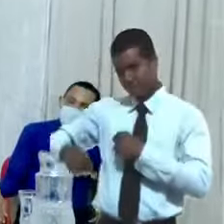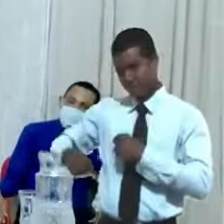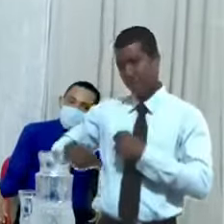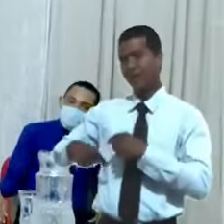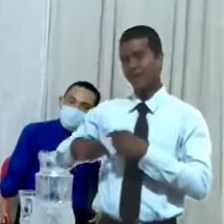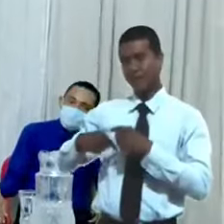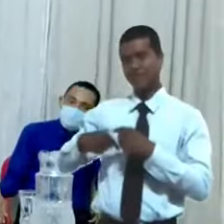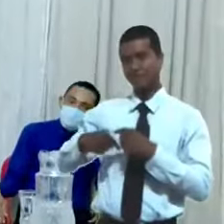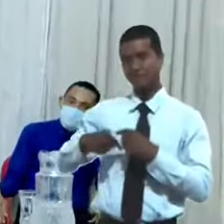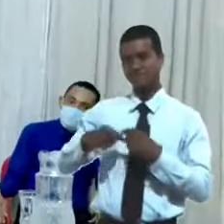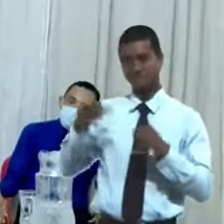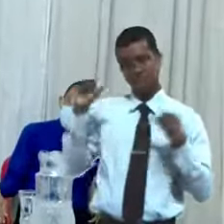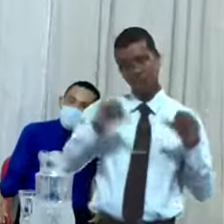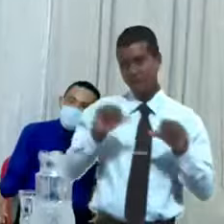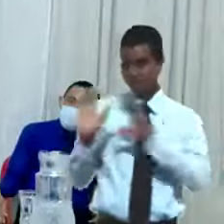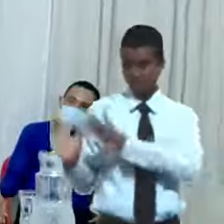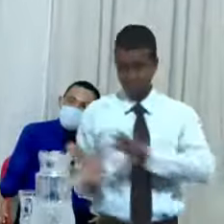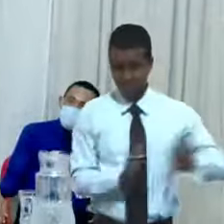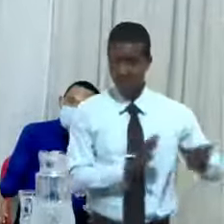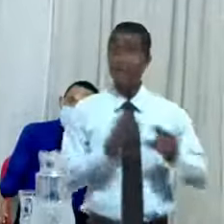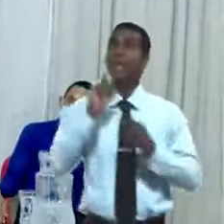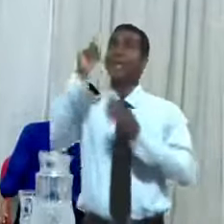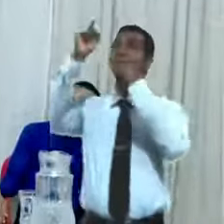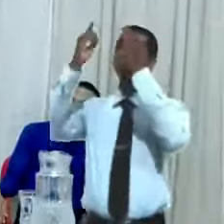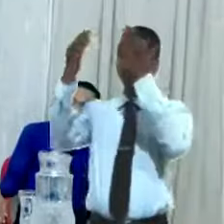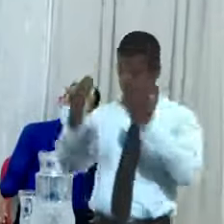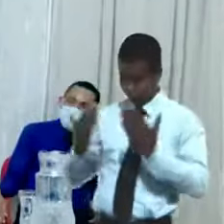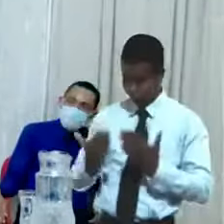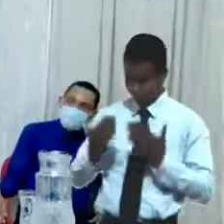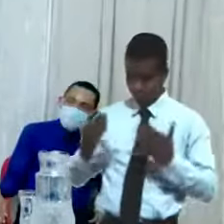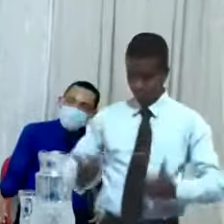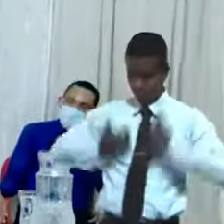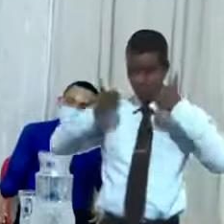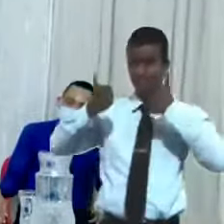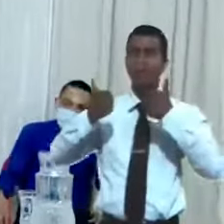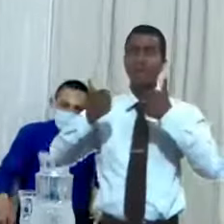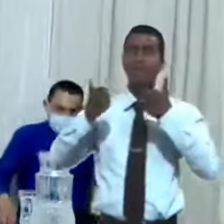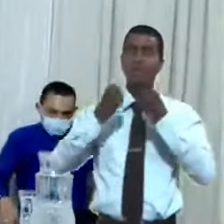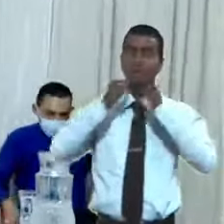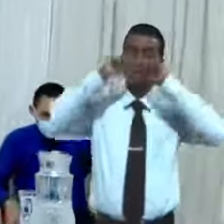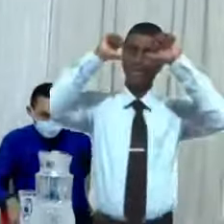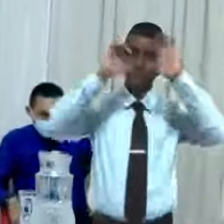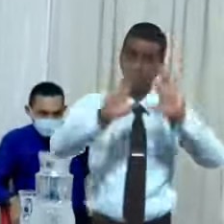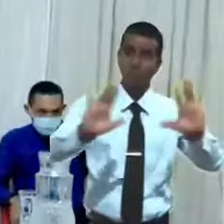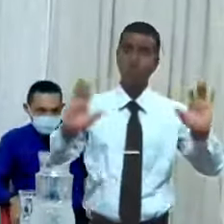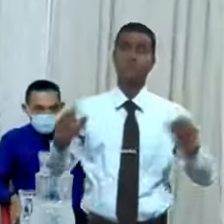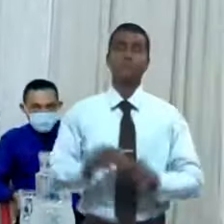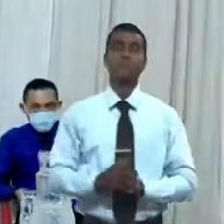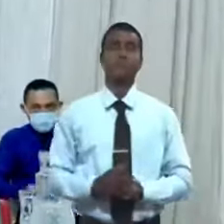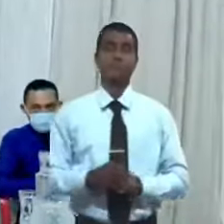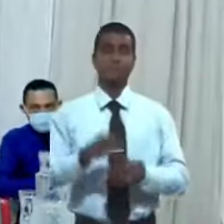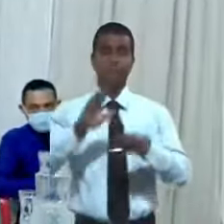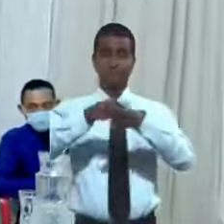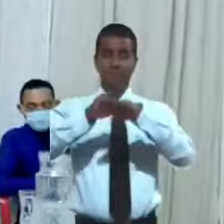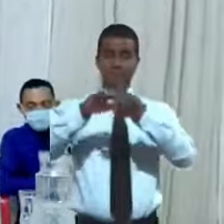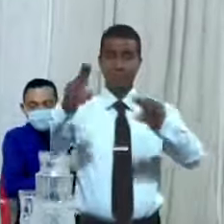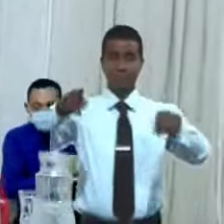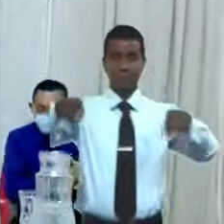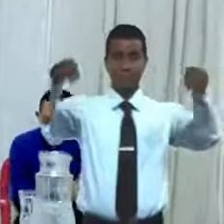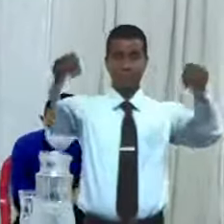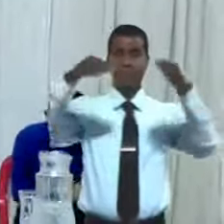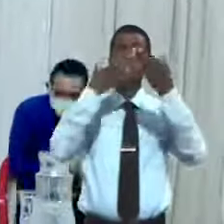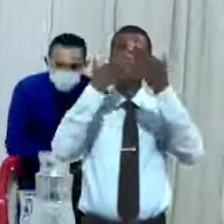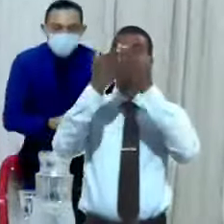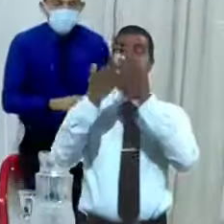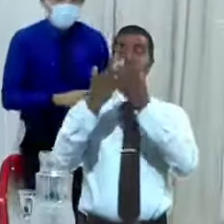sanará su tierra y dará muchas bendiciones les invito a estar en pie damos gracias a Dios soberano